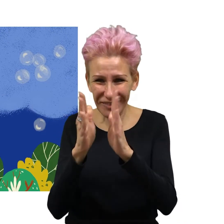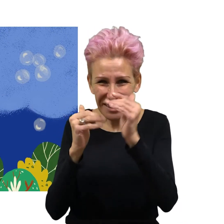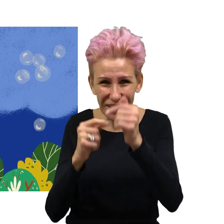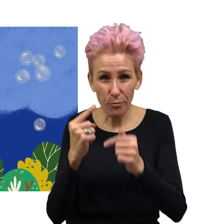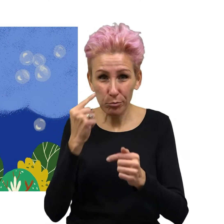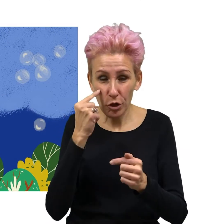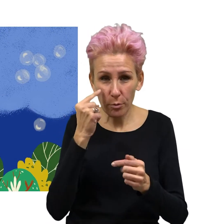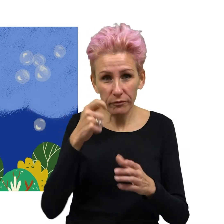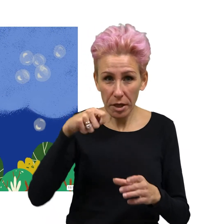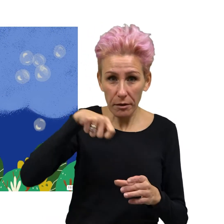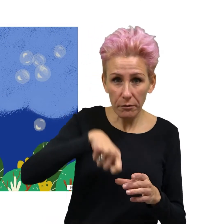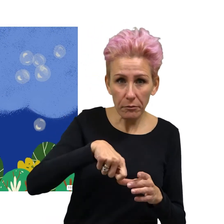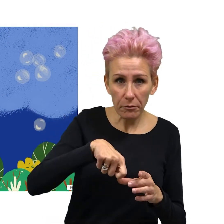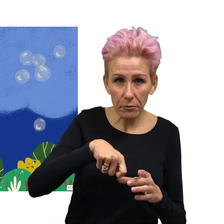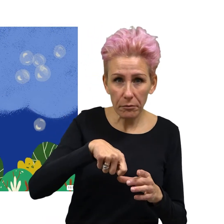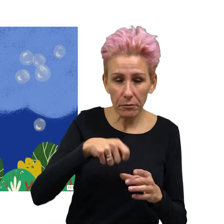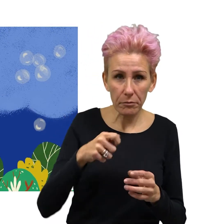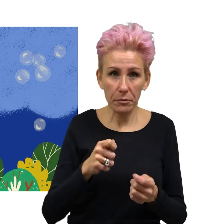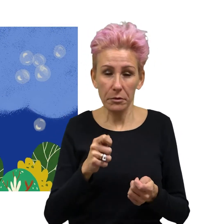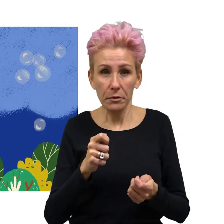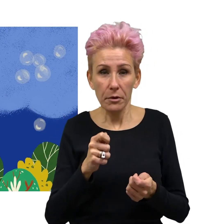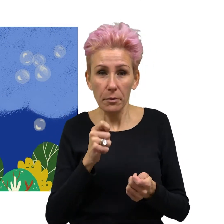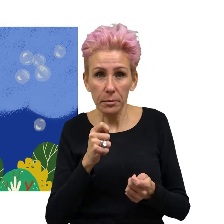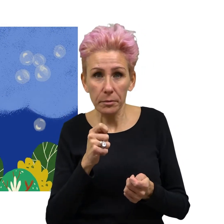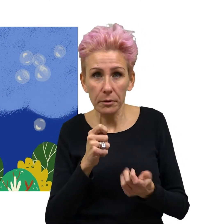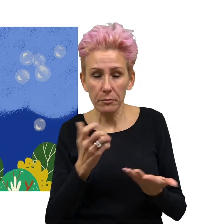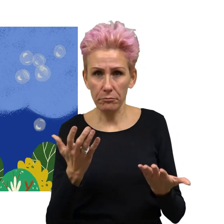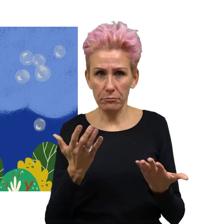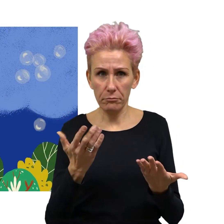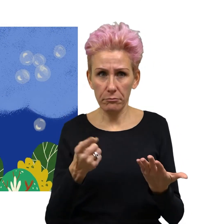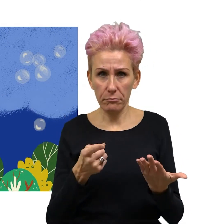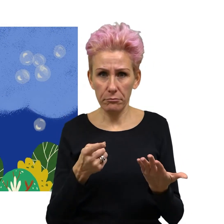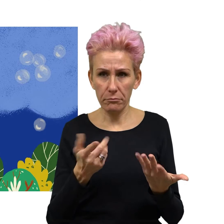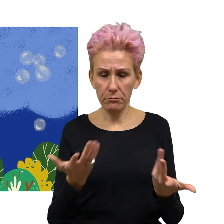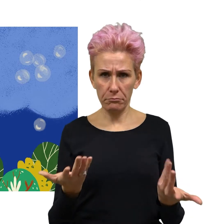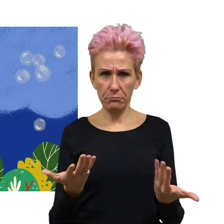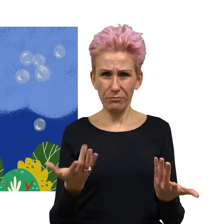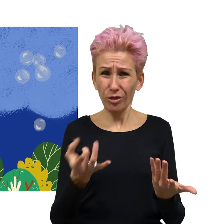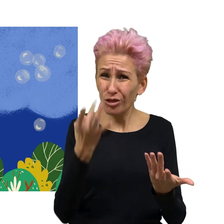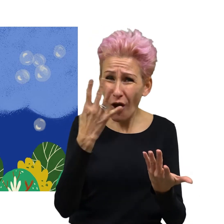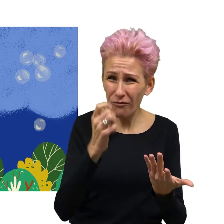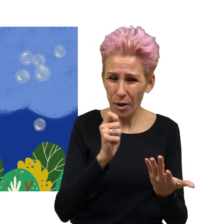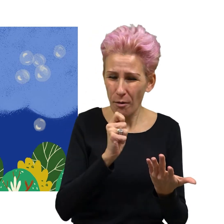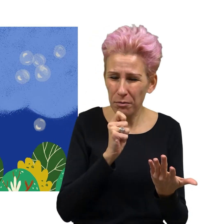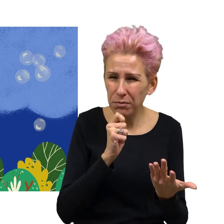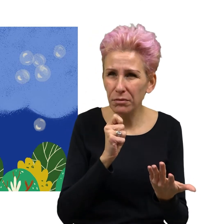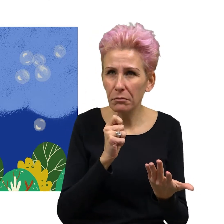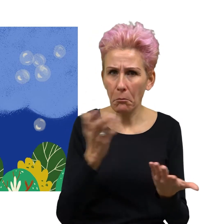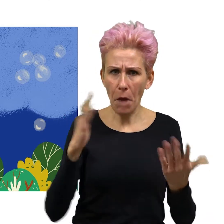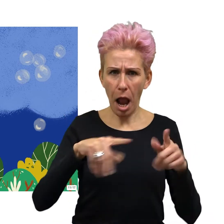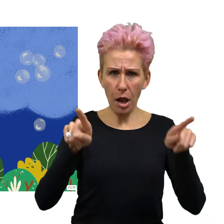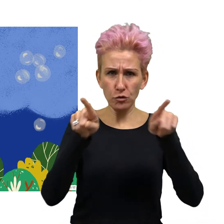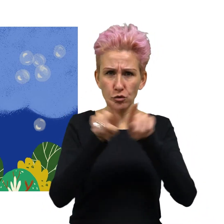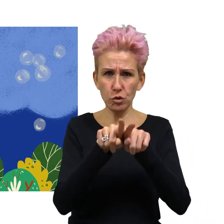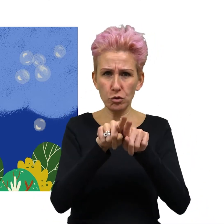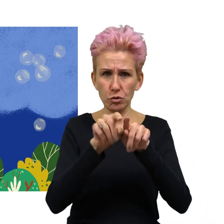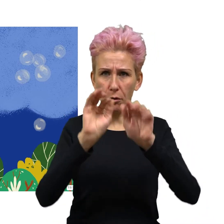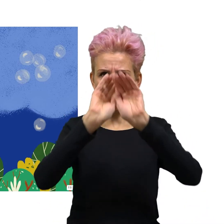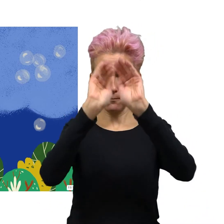Започнали да правят балончета с новите машинки. Но всяко ново балонче излизало отново... кръгло.